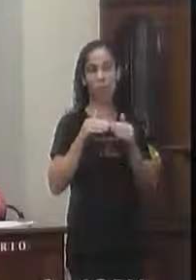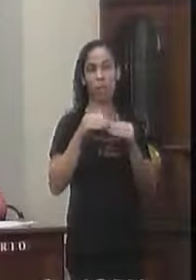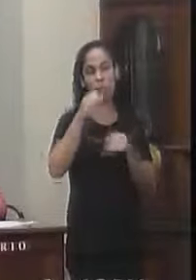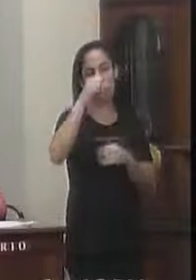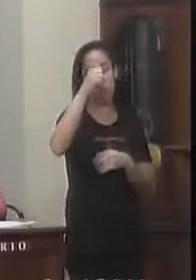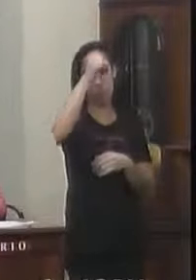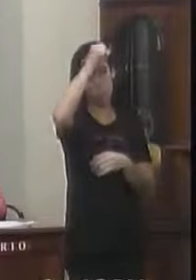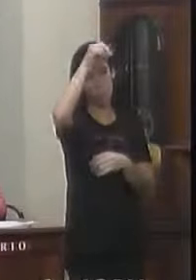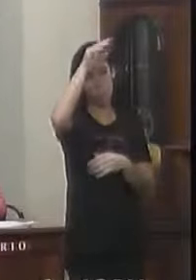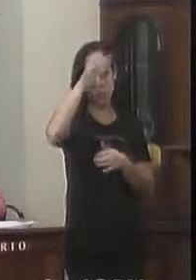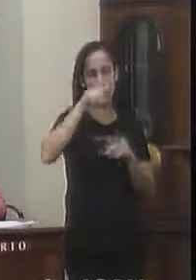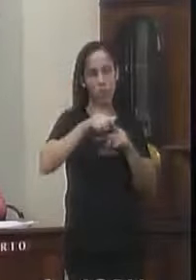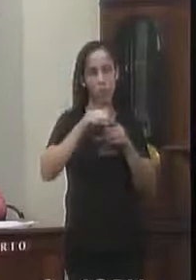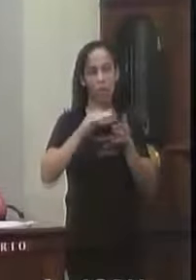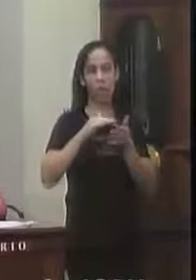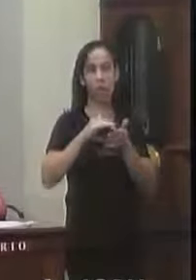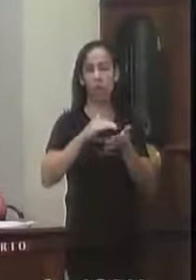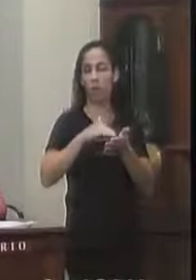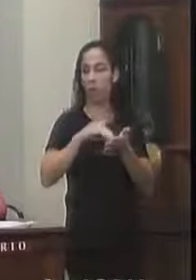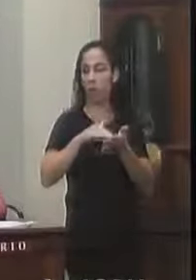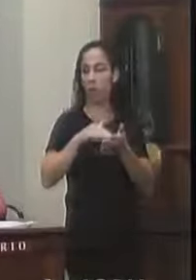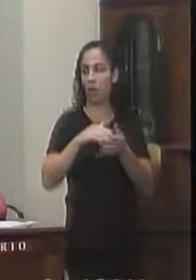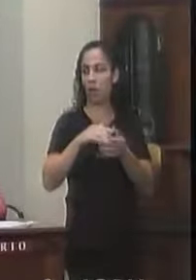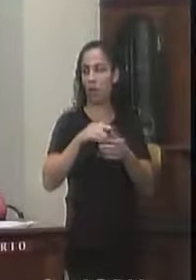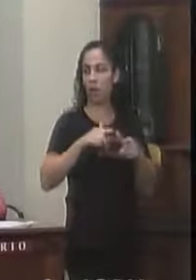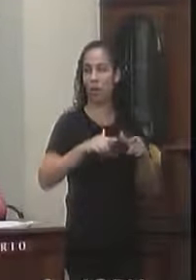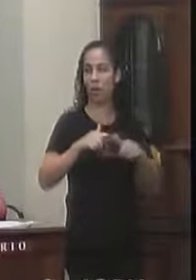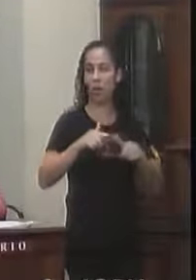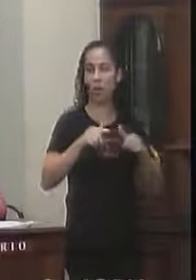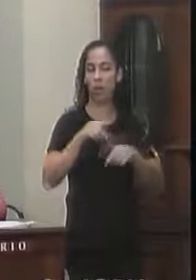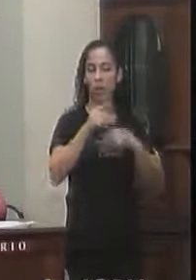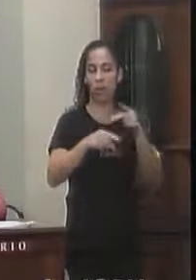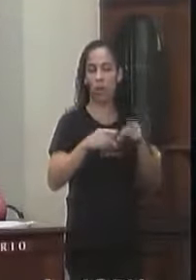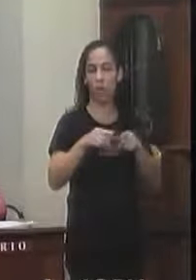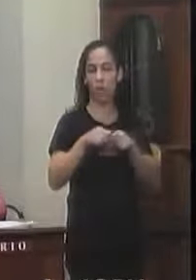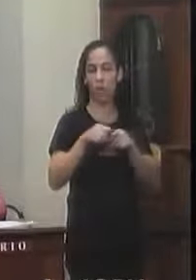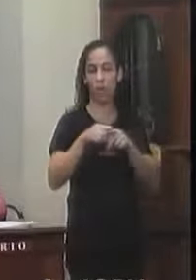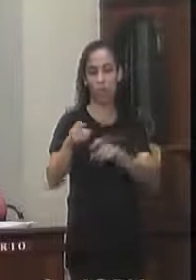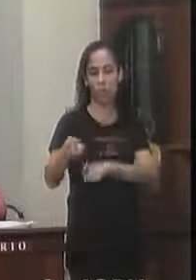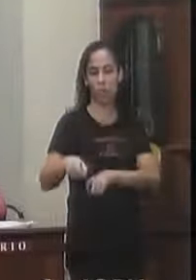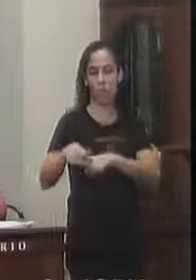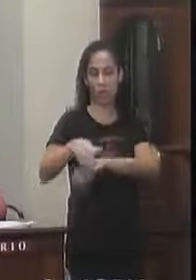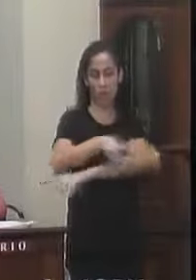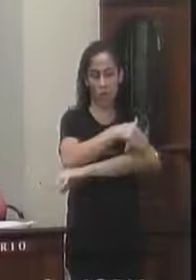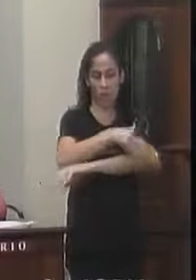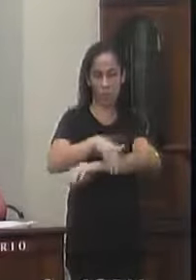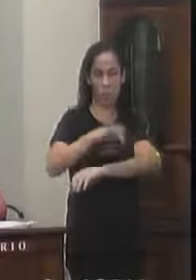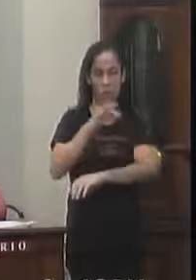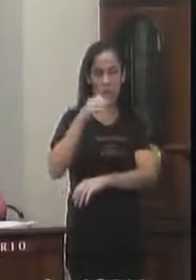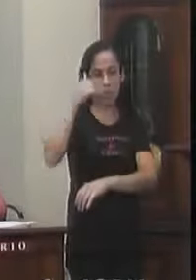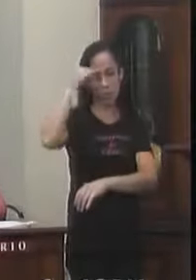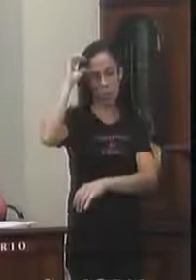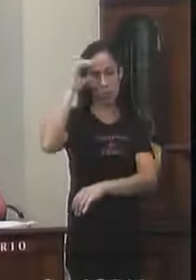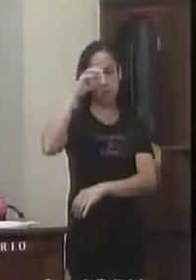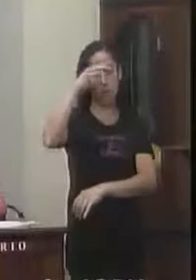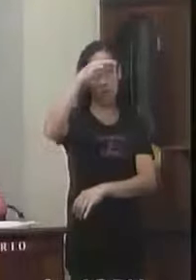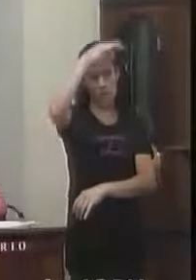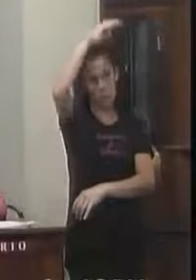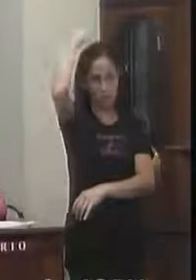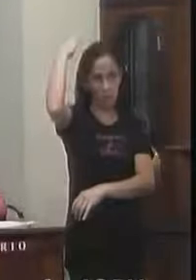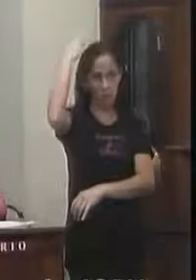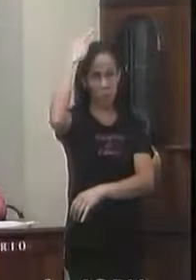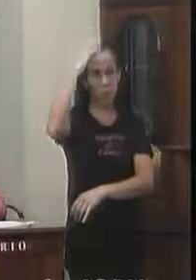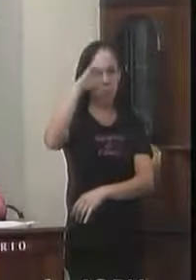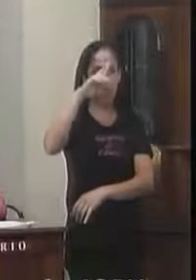Do secretário De serviço público Que disponibiliza A manutenção Através da utilização De máquinas Ao longo da estrada Da fazenda Santa Rosa Até o número